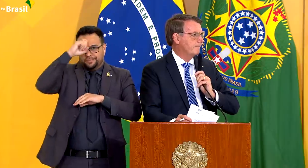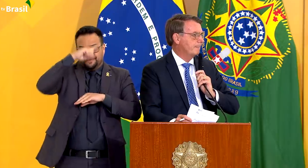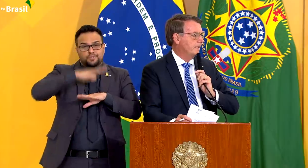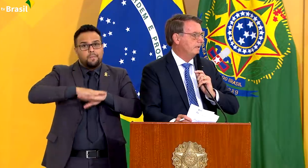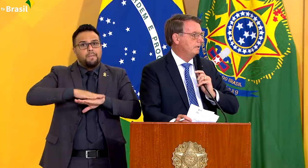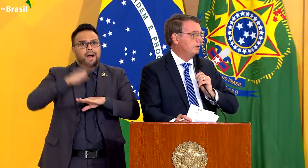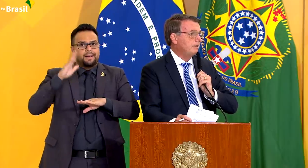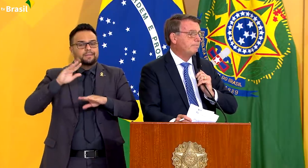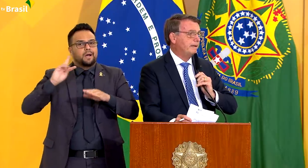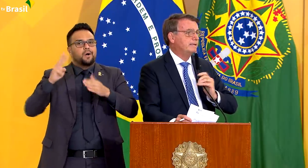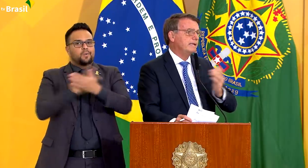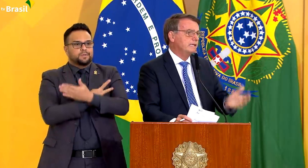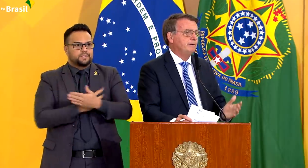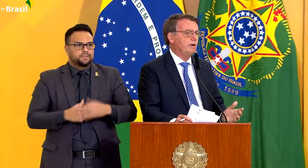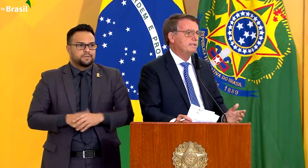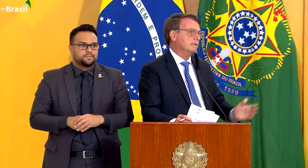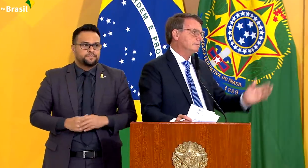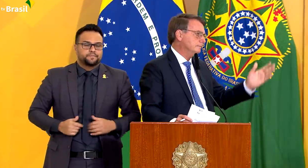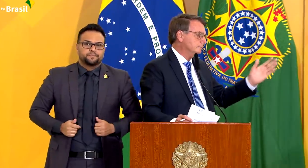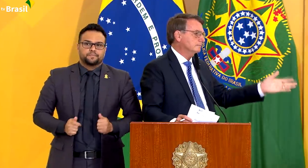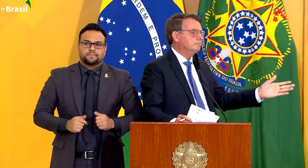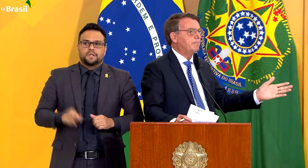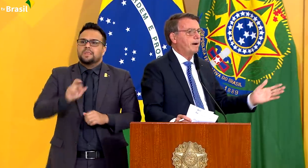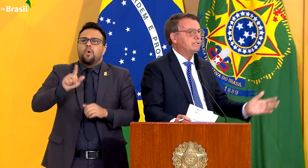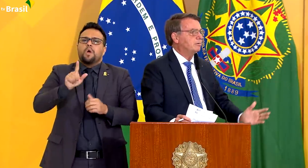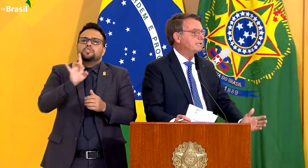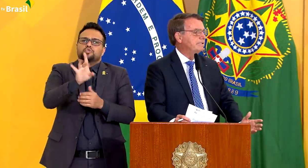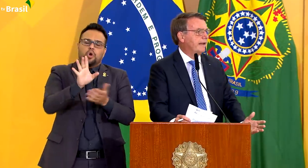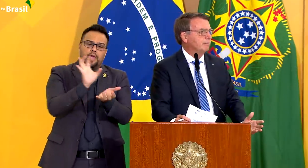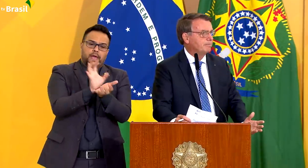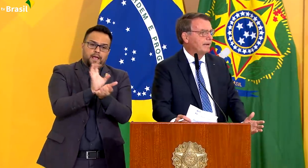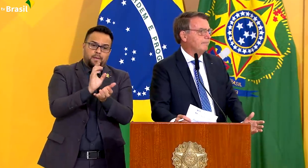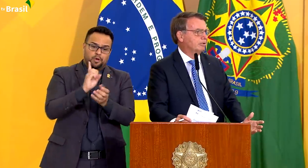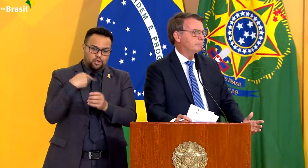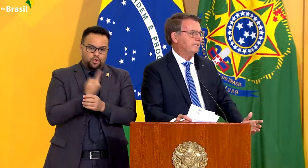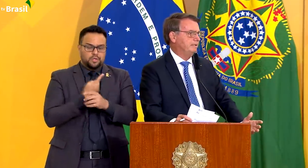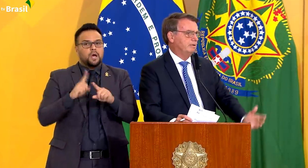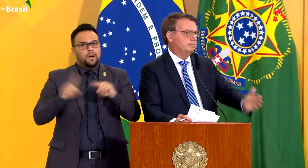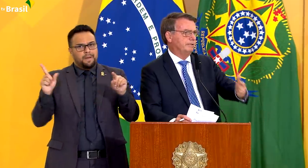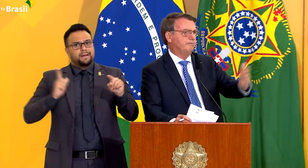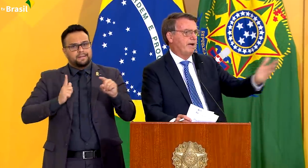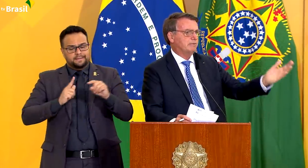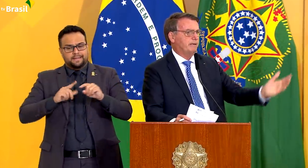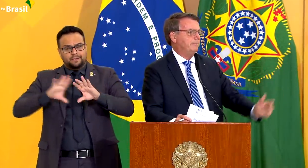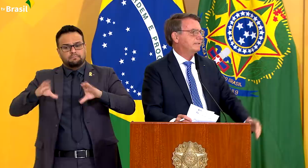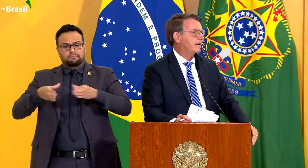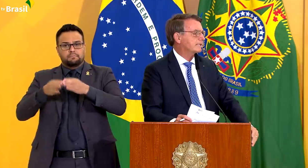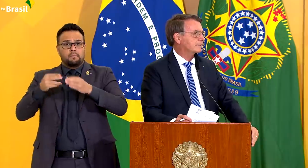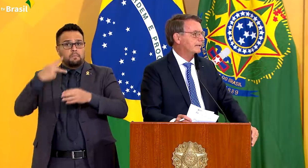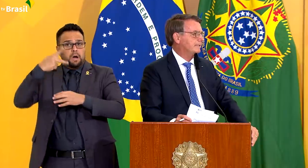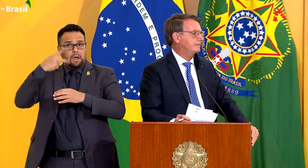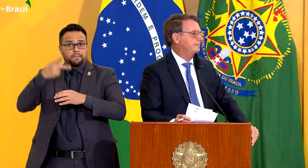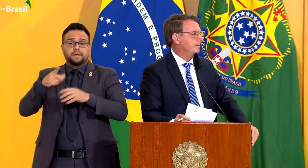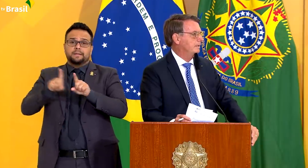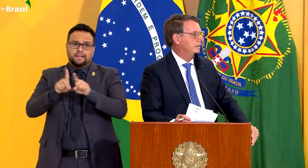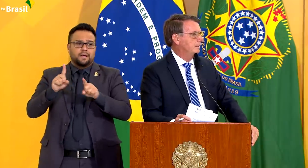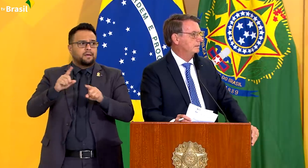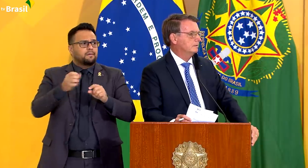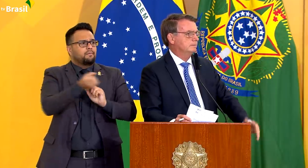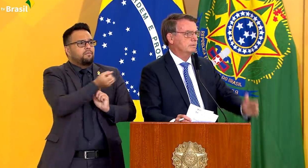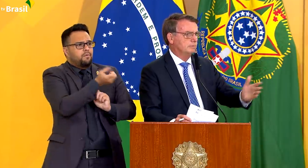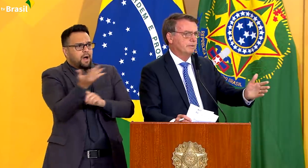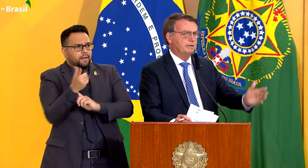passamos. E não é apenas a equipe nossa, uma parte considerável do parlamento brasileiro, como tem vários parlamentares aqui presentes,